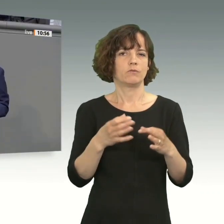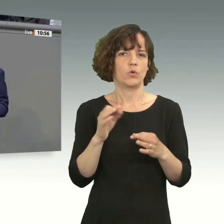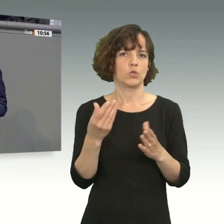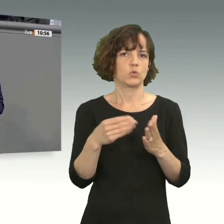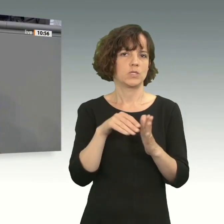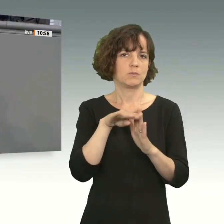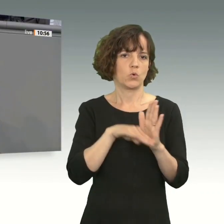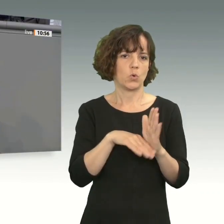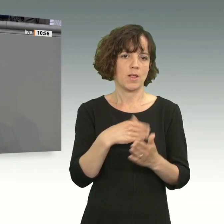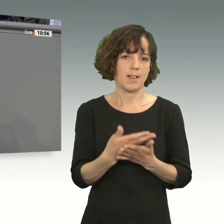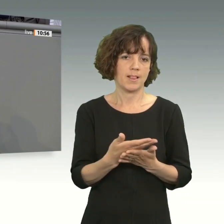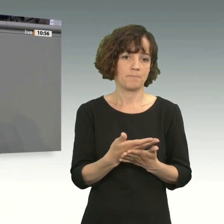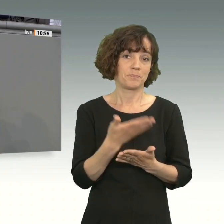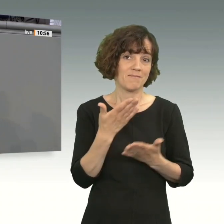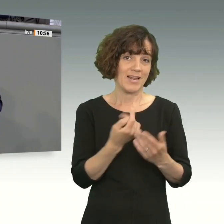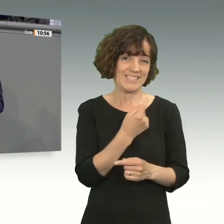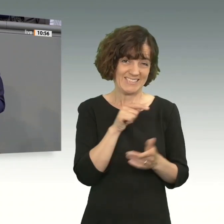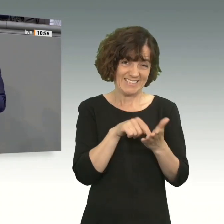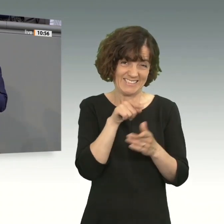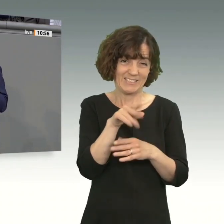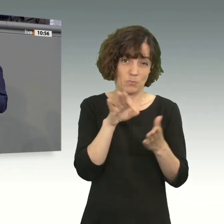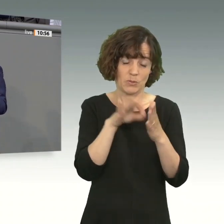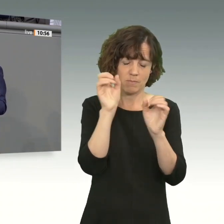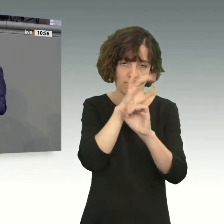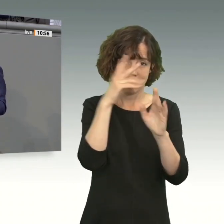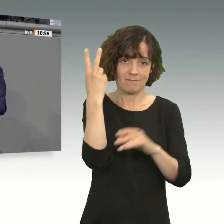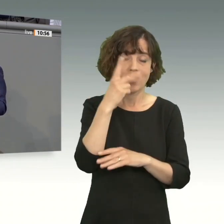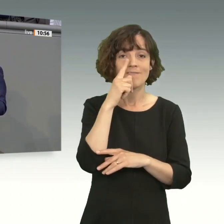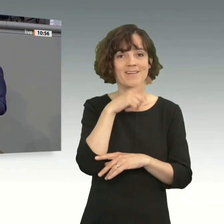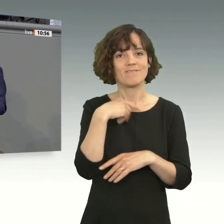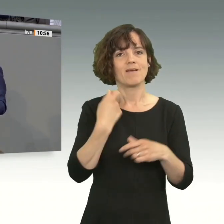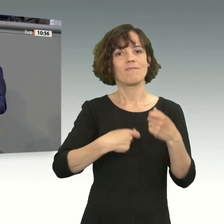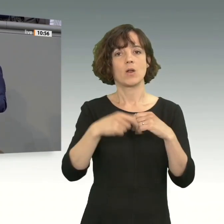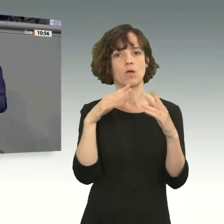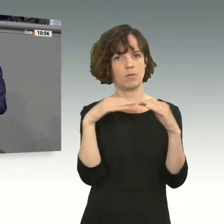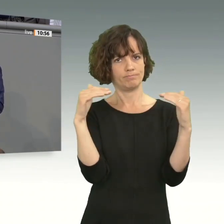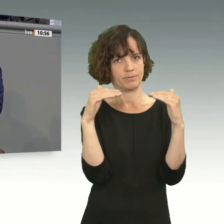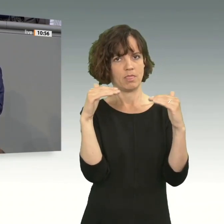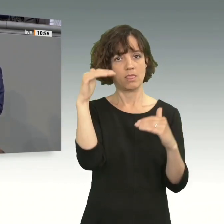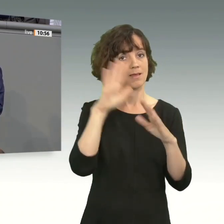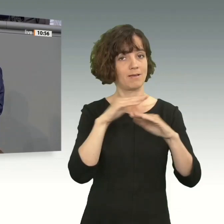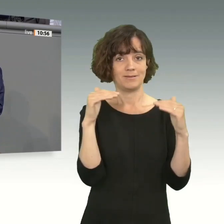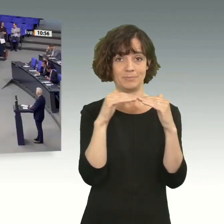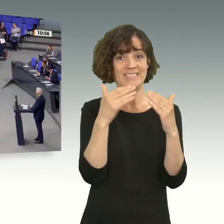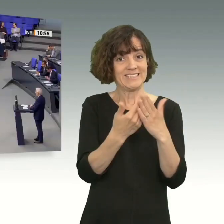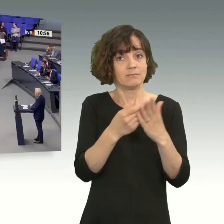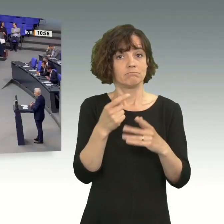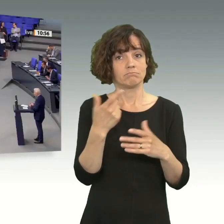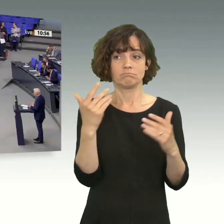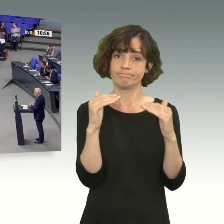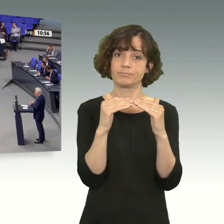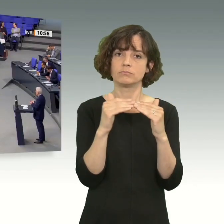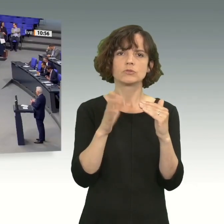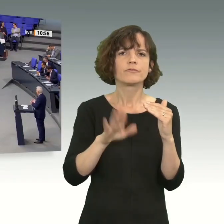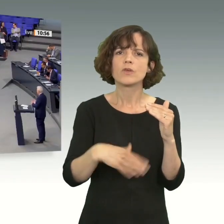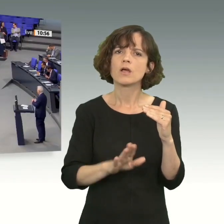Vielleicht sollten Sie sich das mal vor Augen führen. Wenn wir auf Augenhöhe verhandeln, dann ist das Augenhöhe. Und das ist ja auch gar